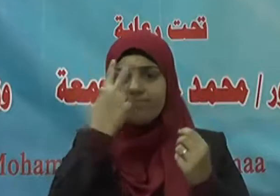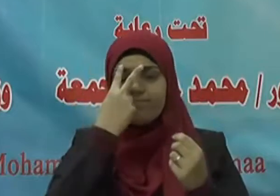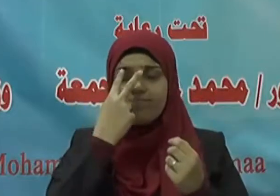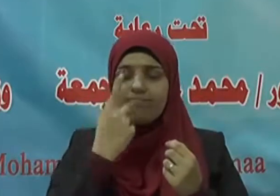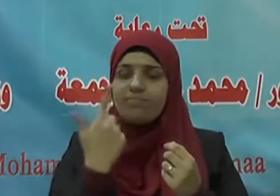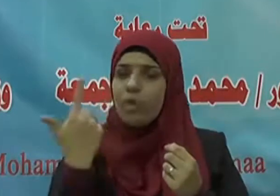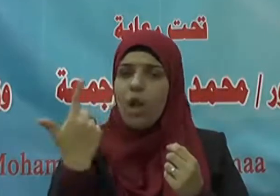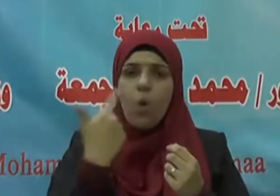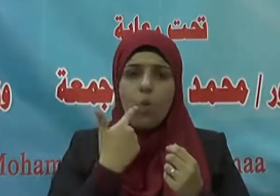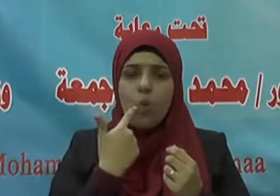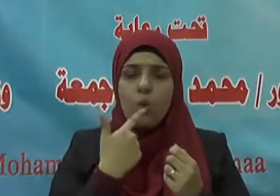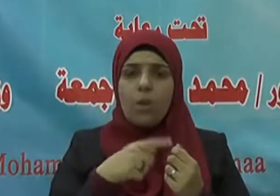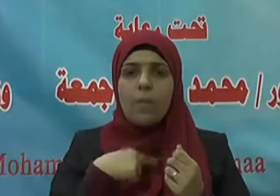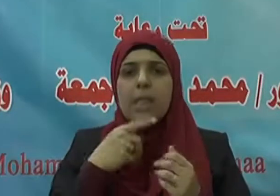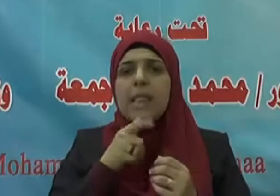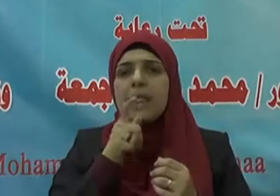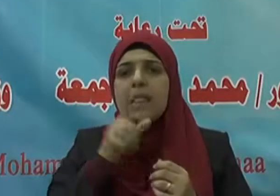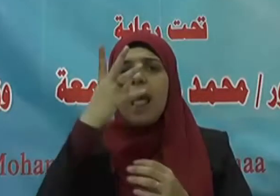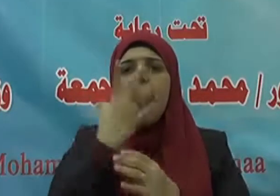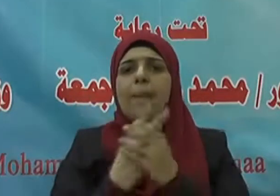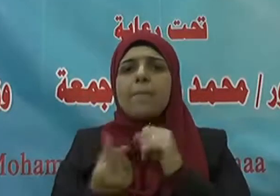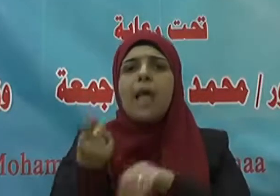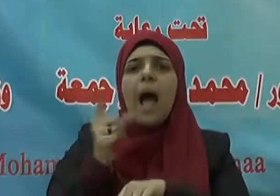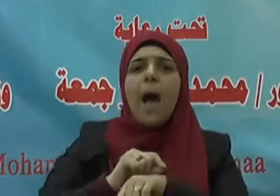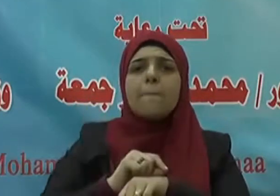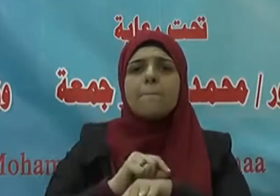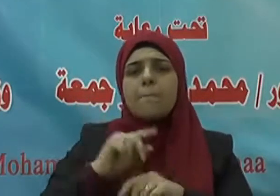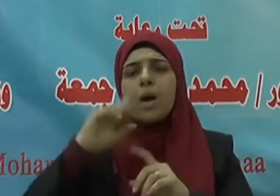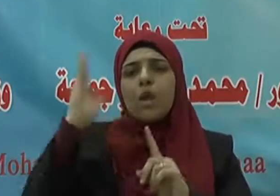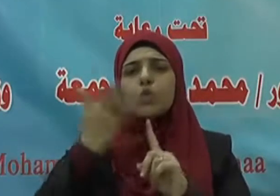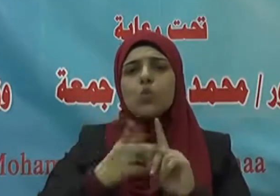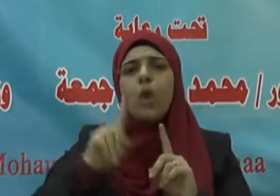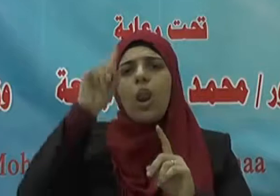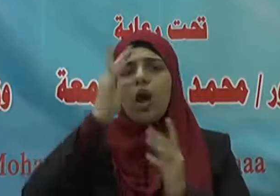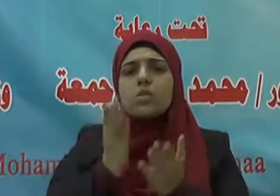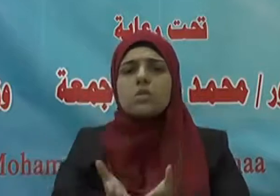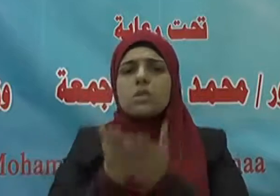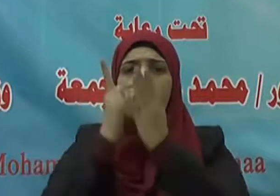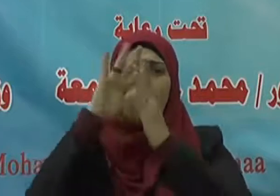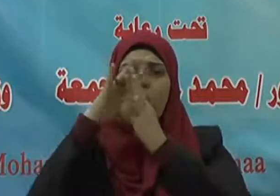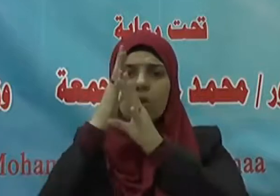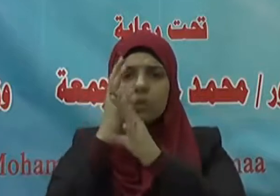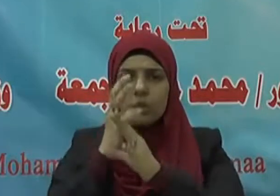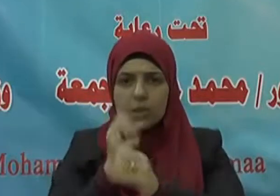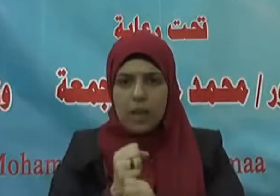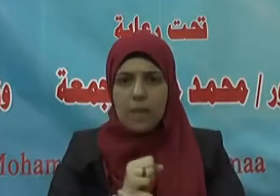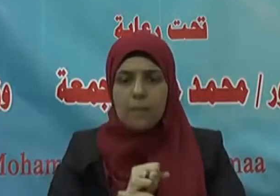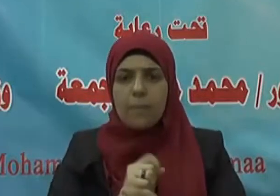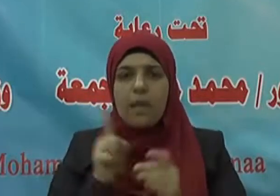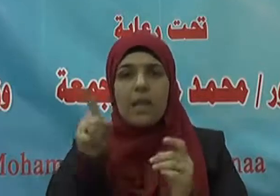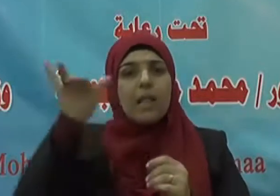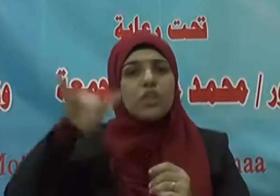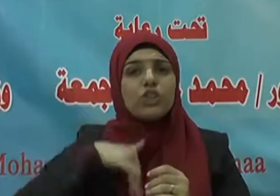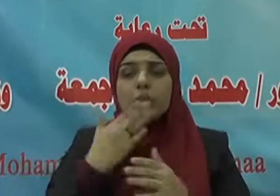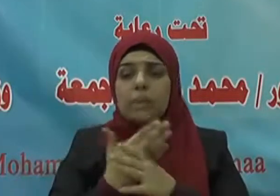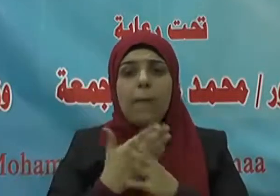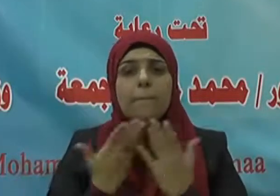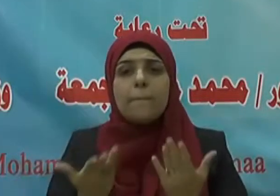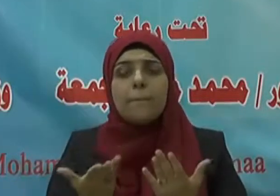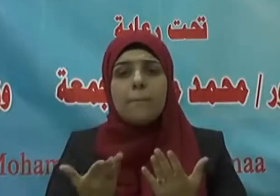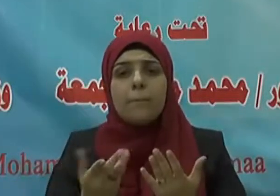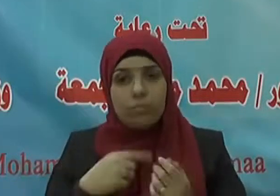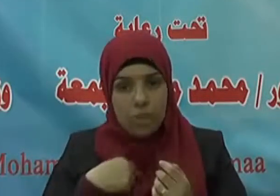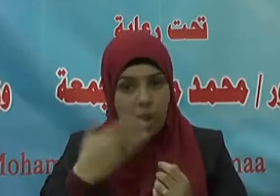فيقول يا ابن عم رسول الله صلى الله عليه وسلم ما جاء